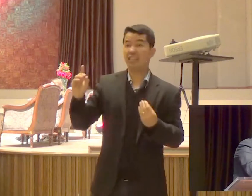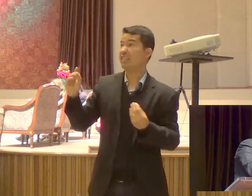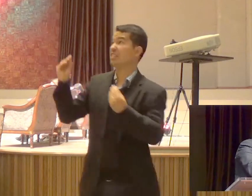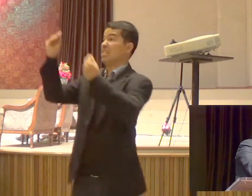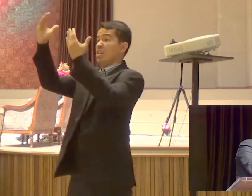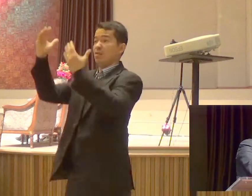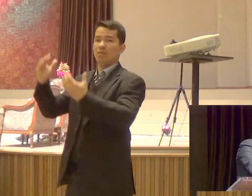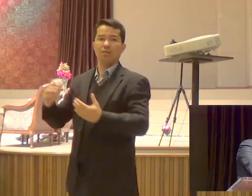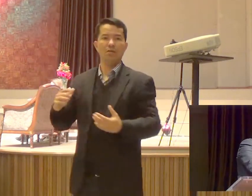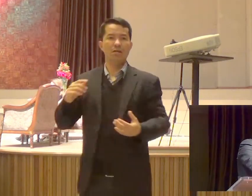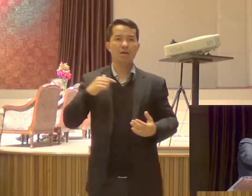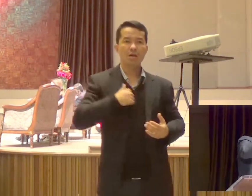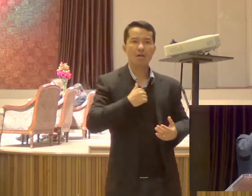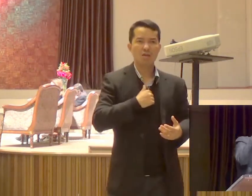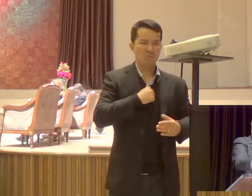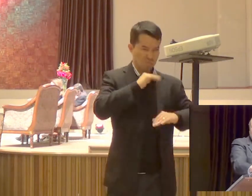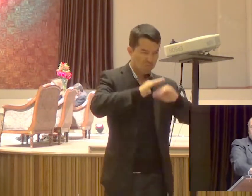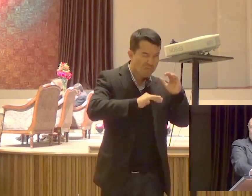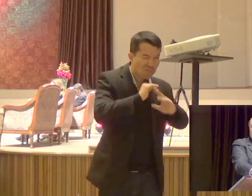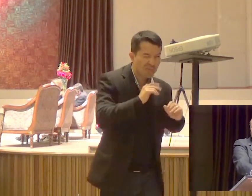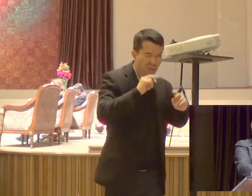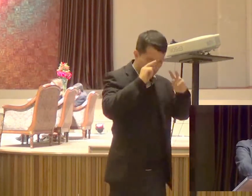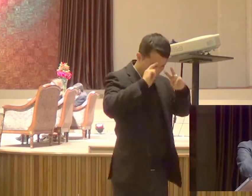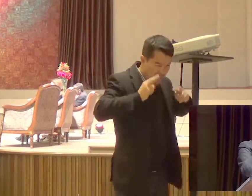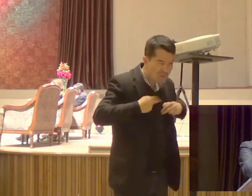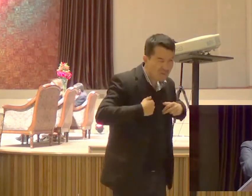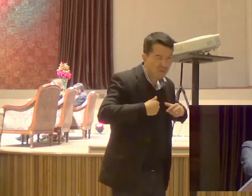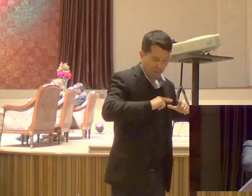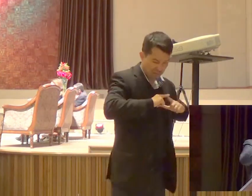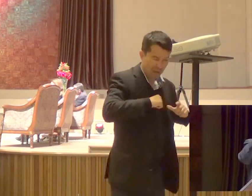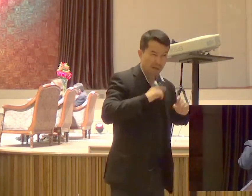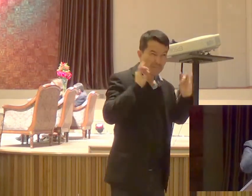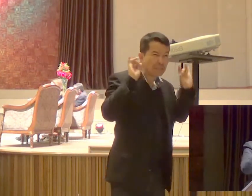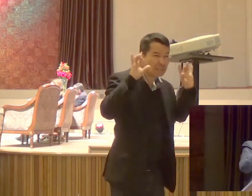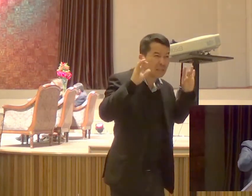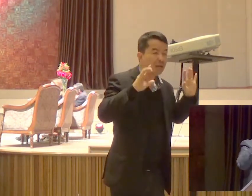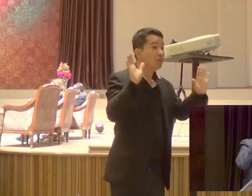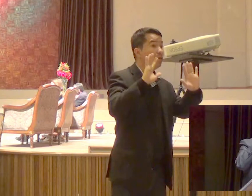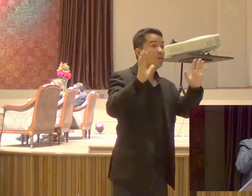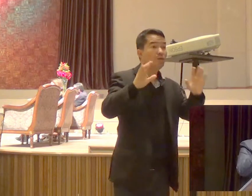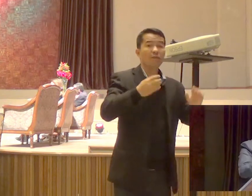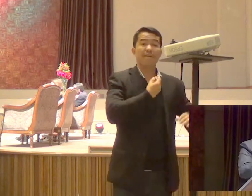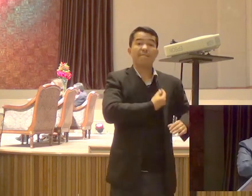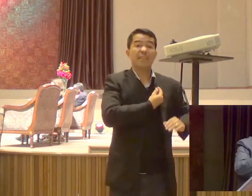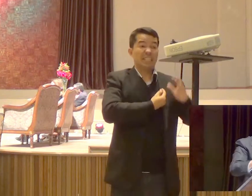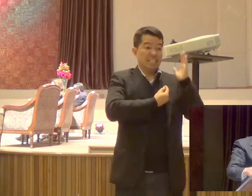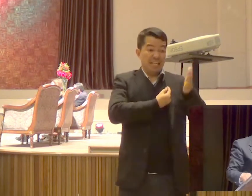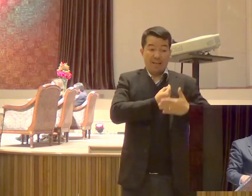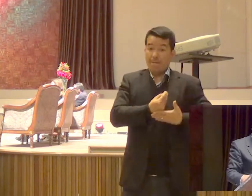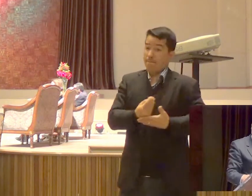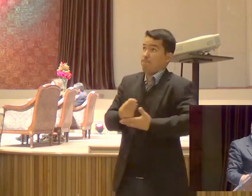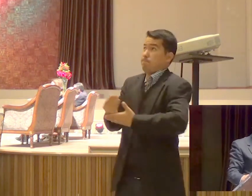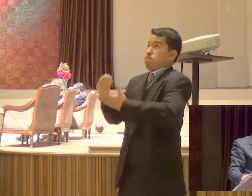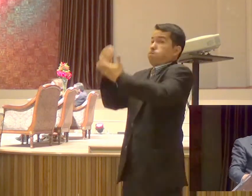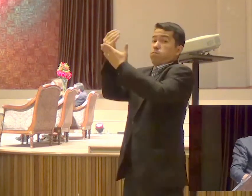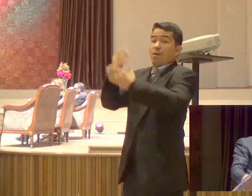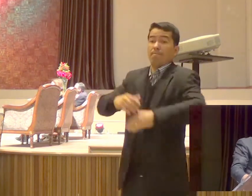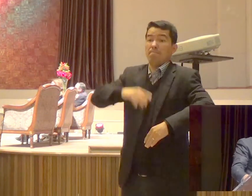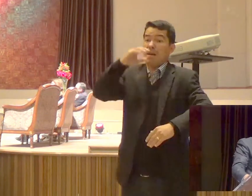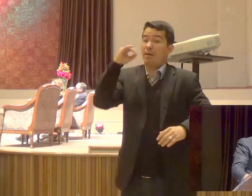carreira Eu tenho Um ministério E eu preciso Terminar Este ministério Porque